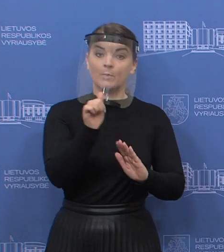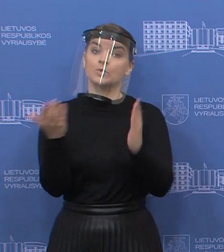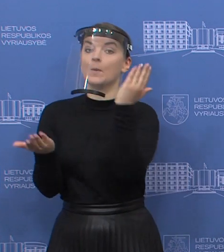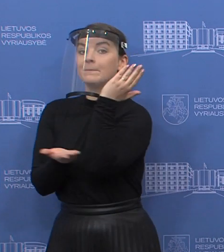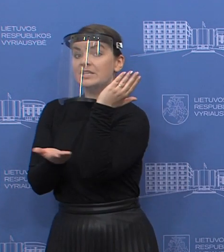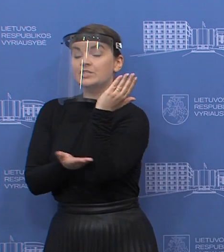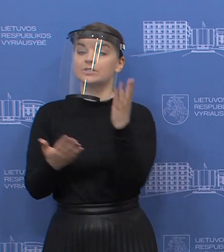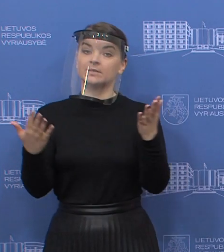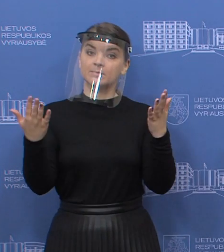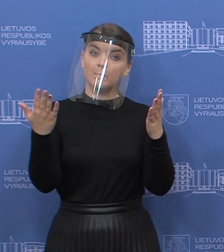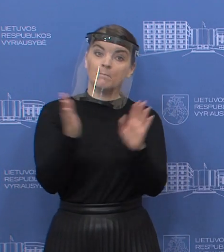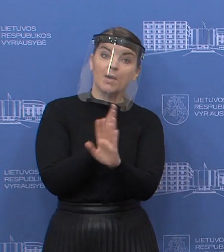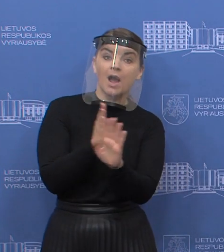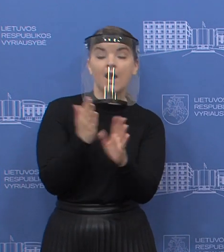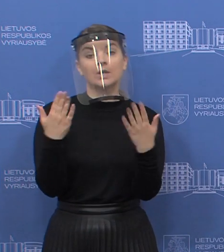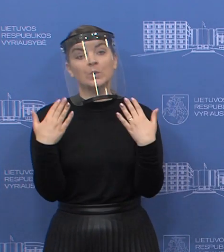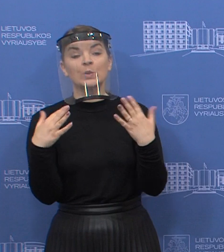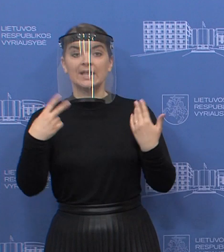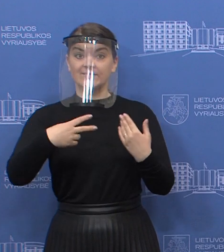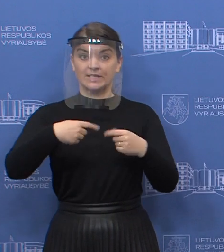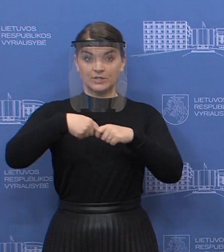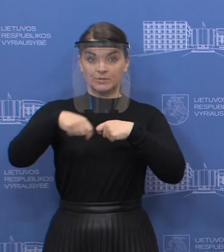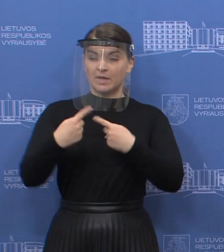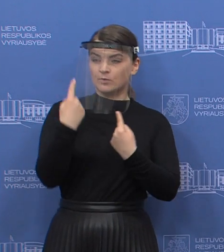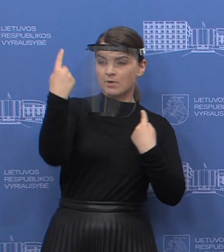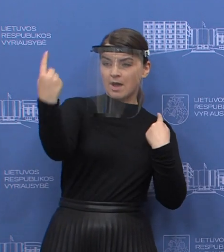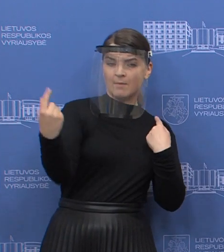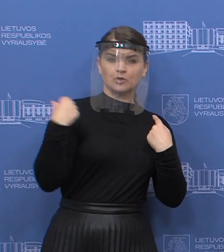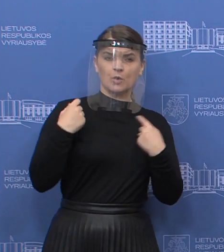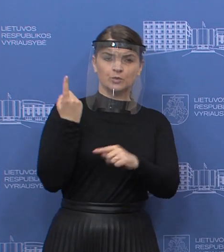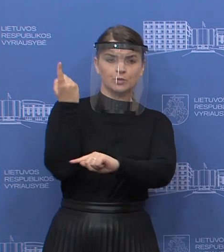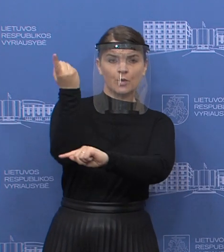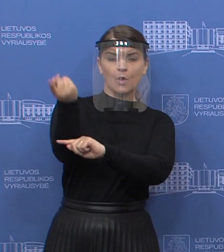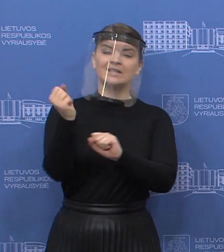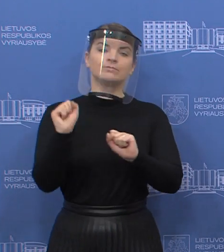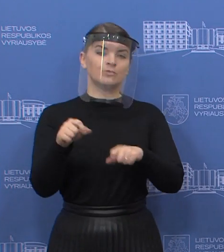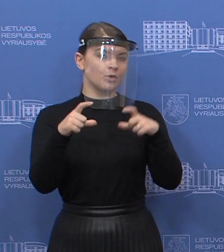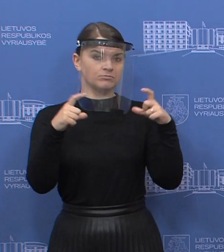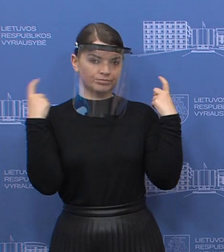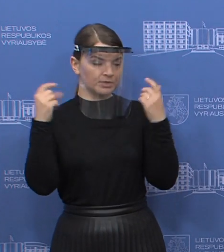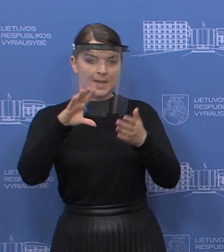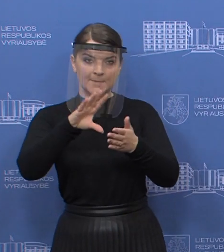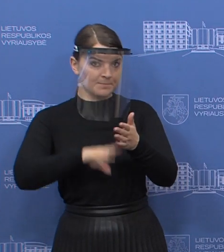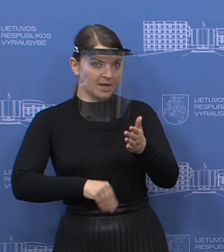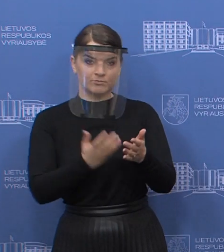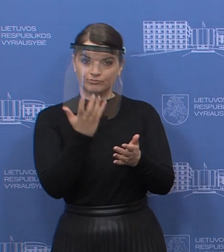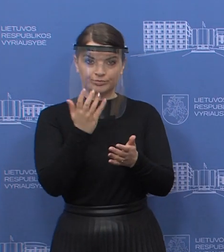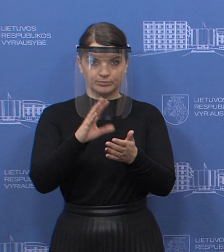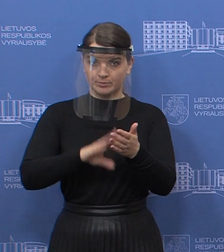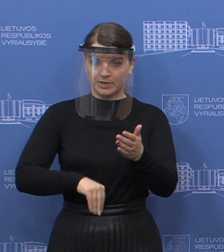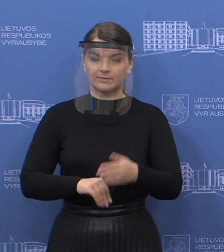parke, nėra artimiau negu 20 metrų žmonių, galime nedėvėti šitų priemonių. Taip pat